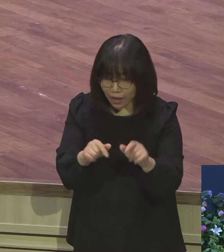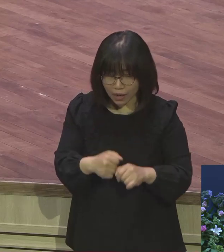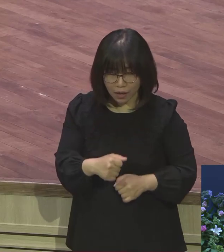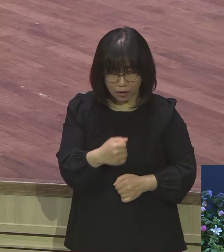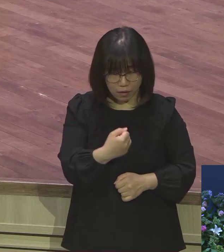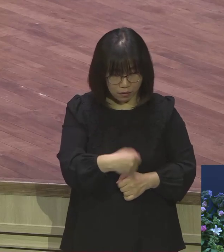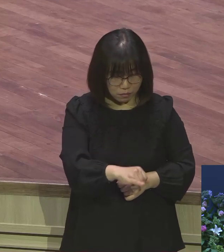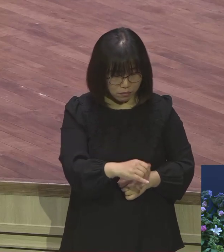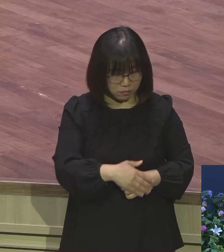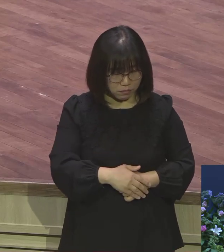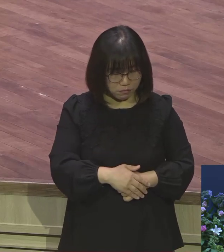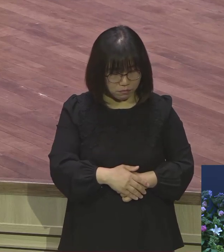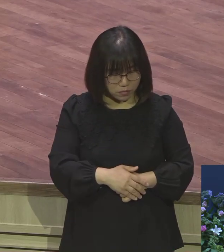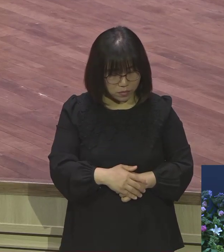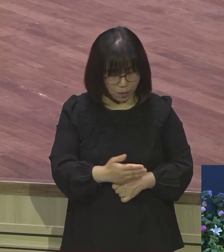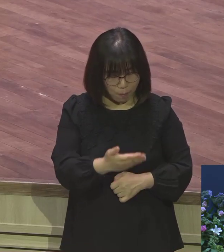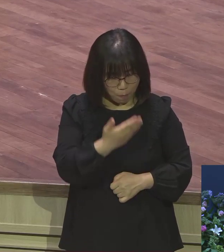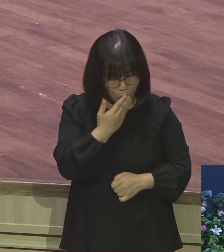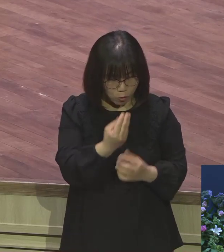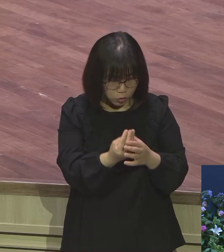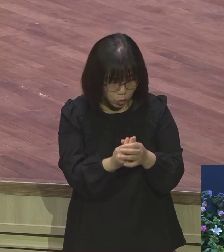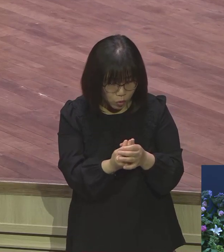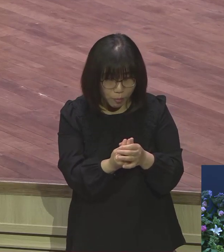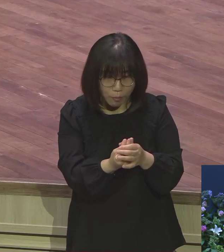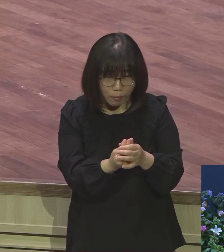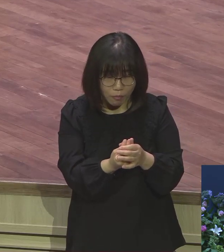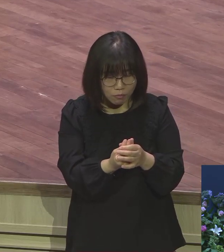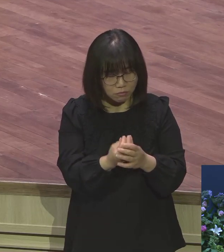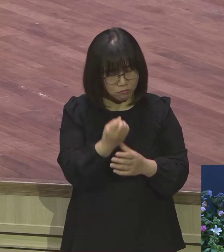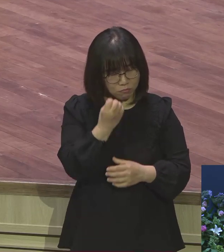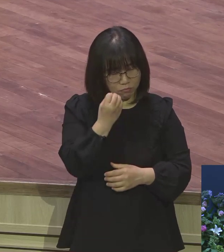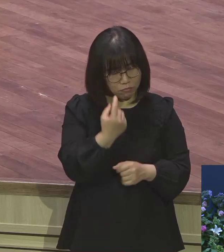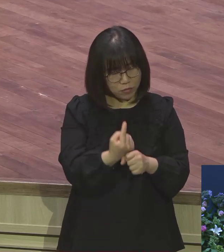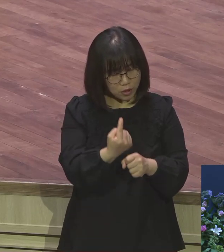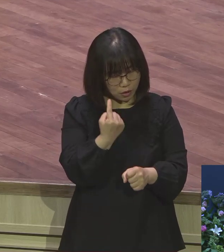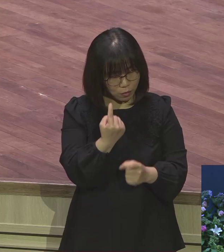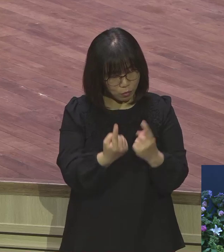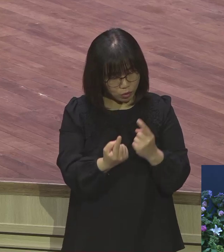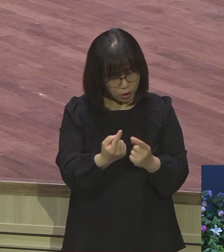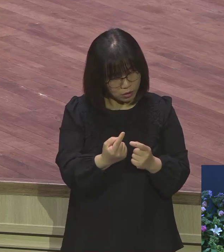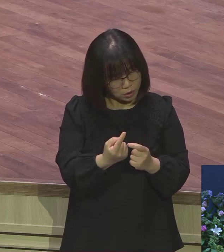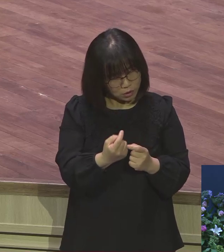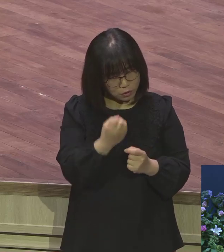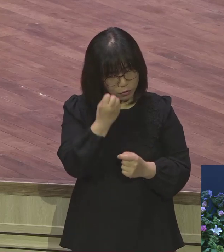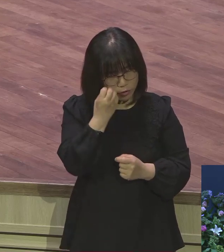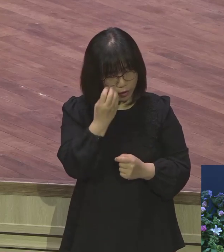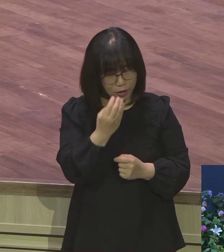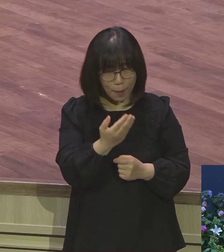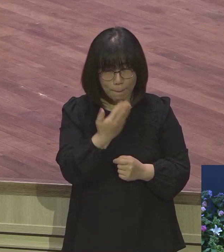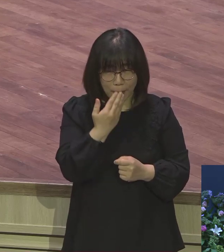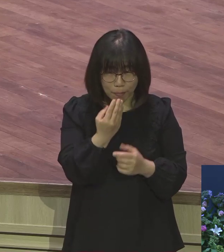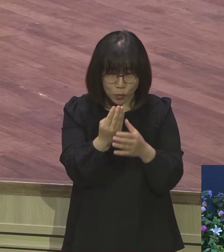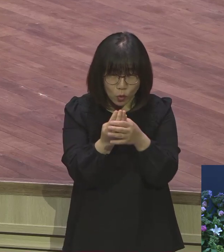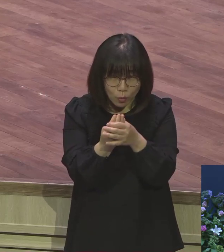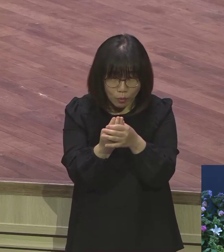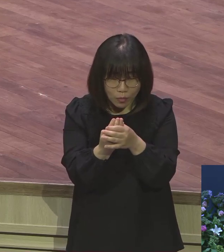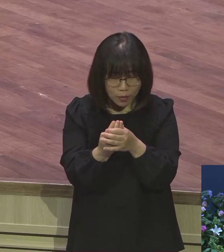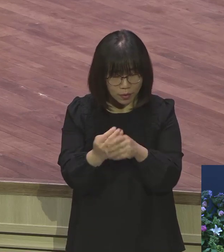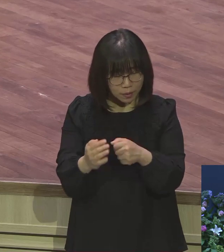죽여줘요 죽여준단 말이에요 가만히 맨을이가 변해서 그래서 이 시어머니가 불평을 계속했습니다